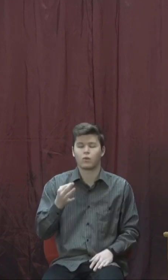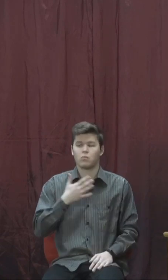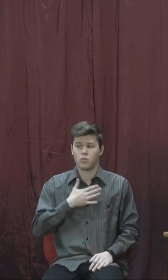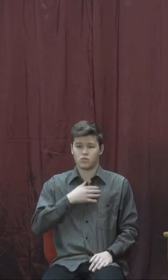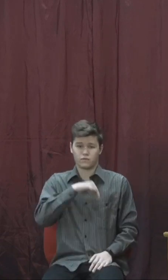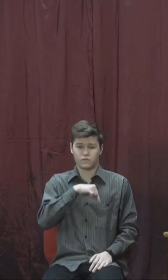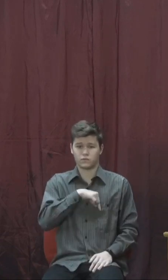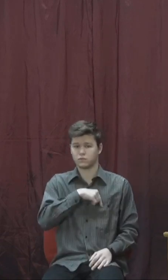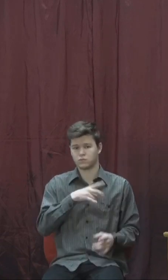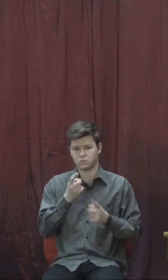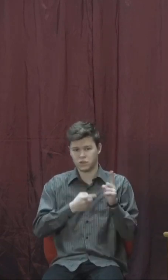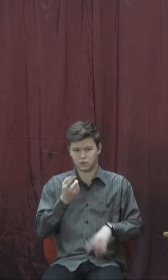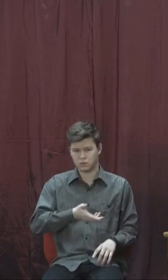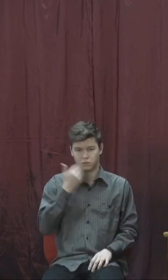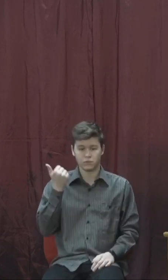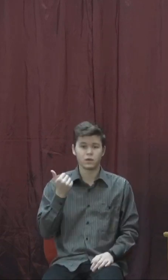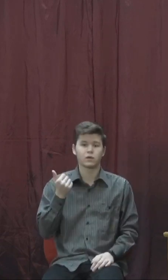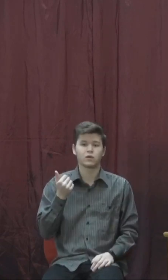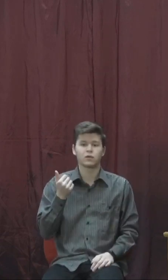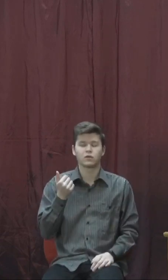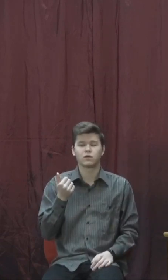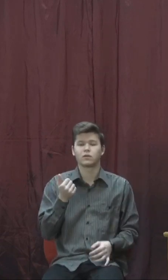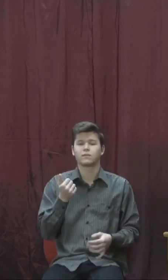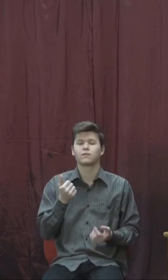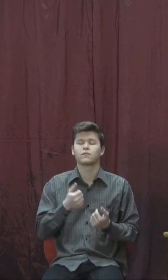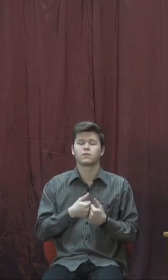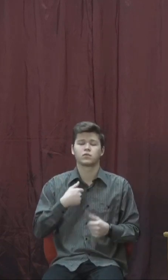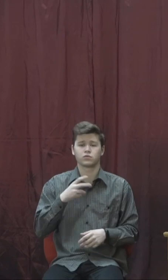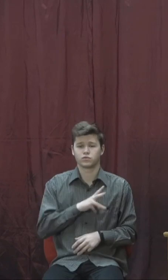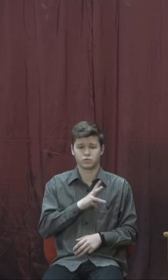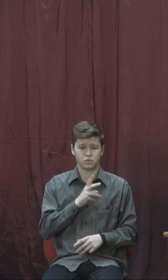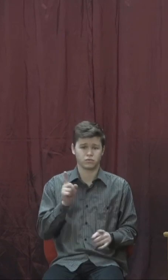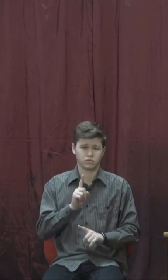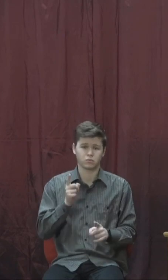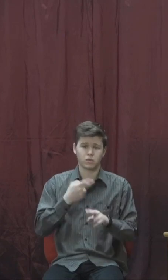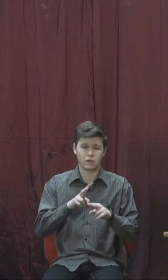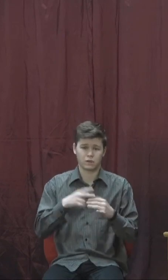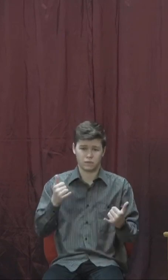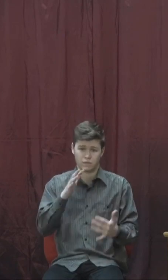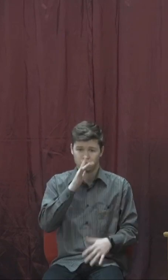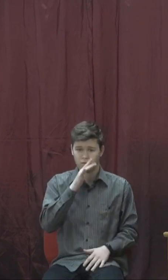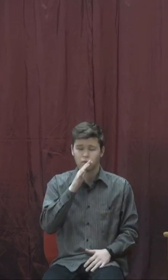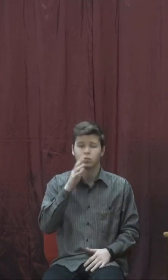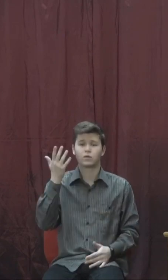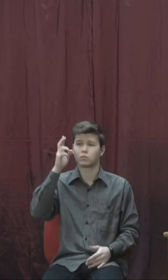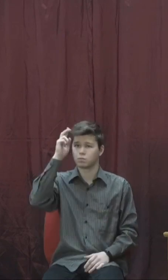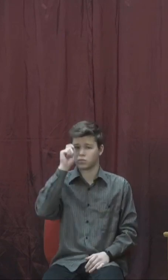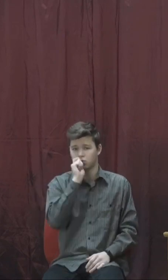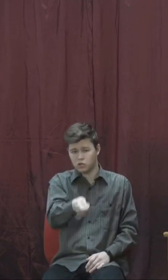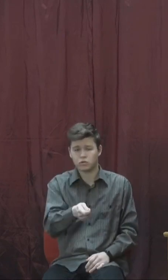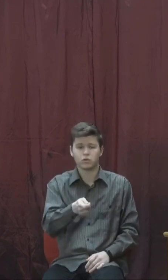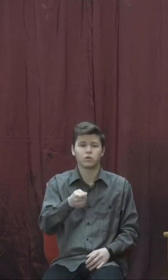моє серце, мій розум, так і є. Я бажаю, щоб час, який є, нам дарує Бог, ми використовували